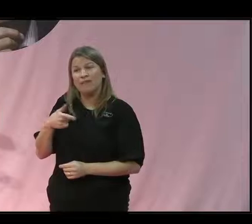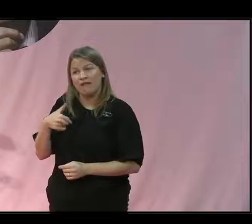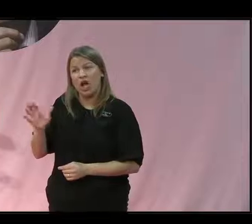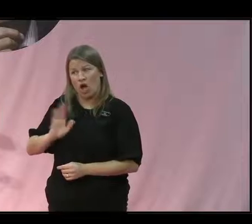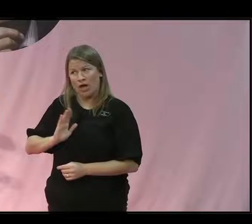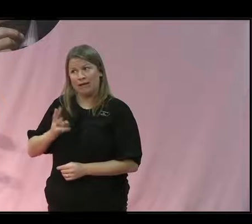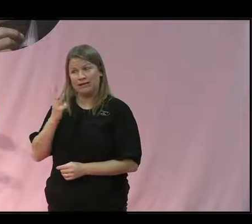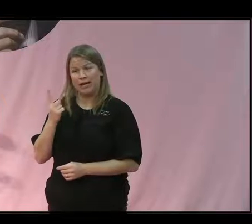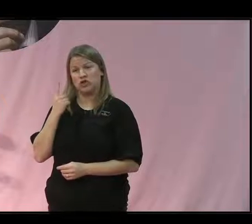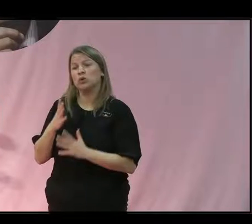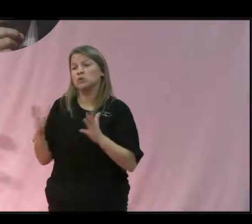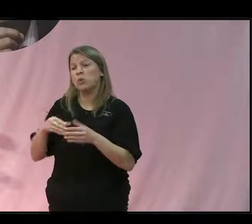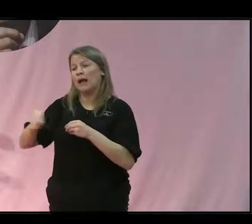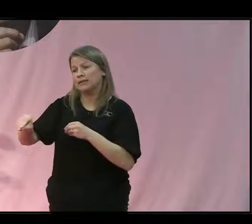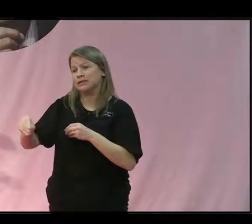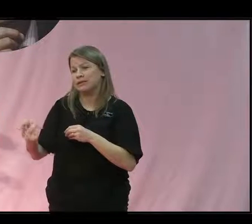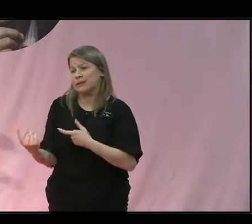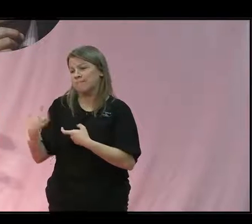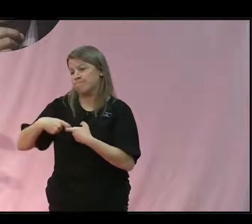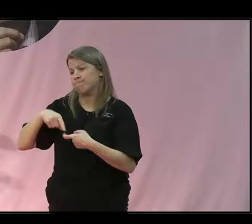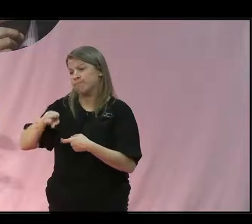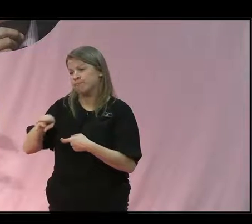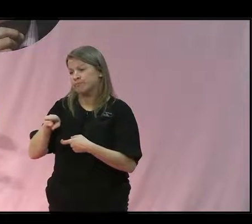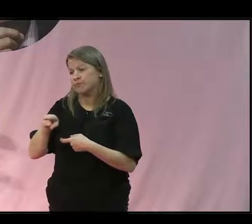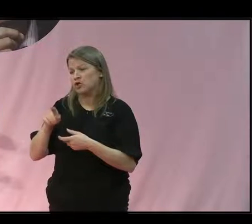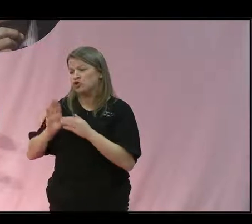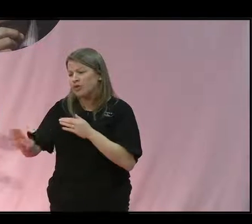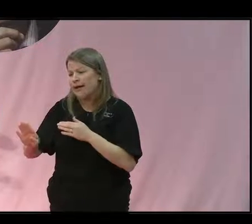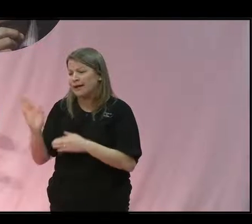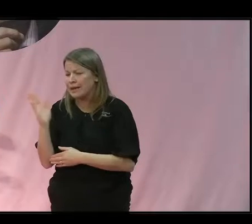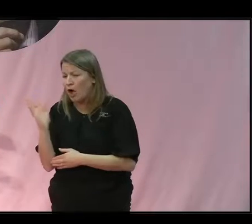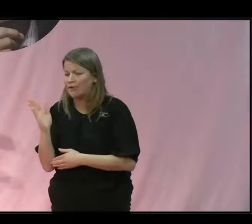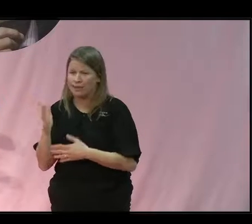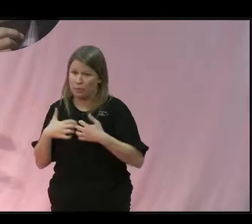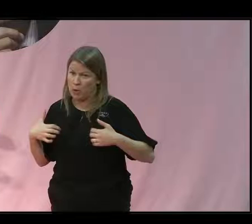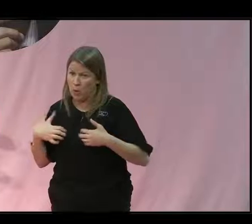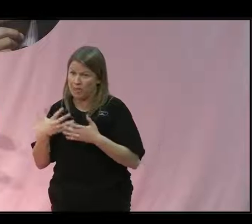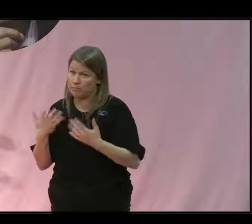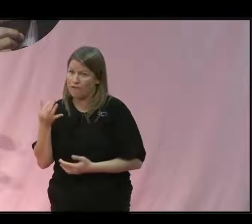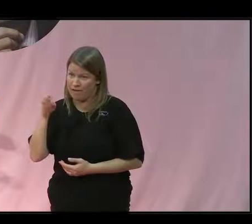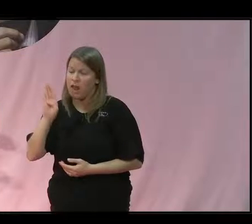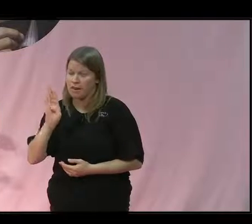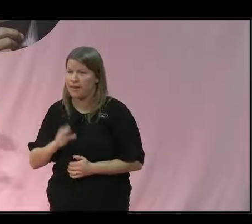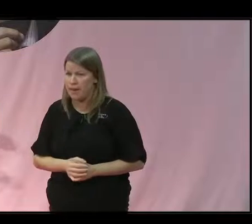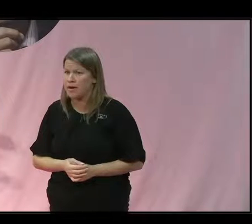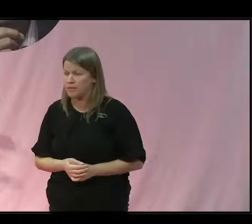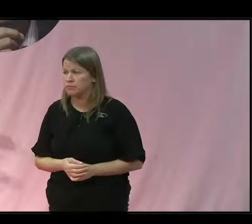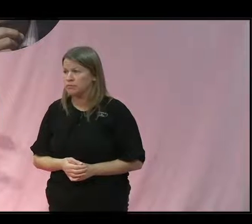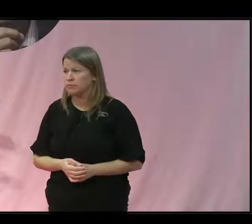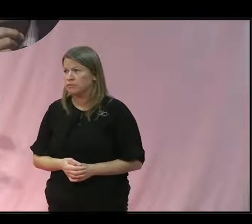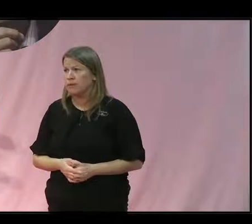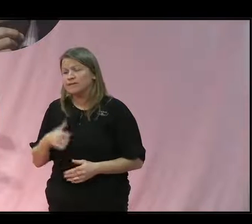tre stora insatser som handlar om att skydda klimatet och den biologiska mångfalden, att stödja